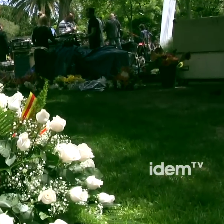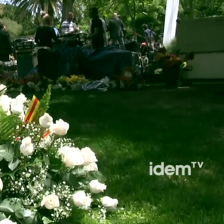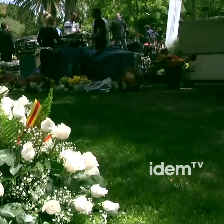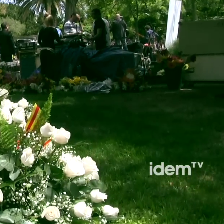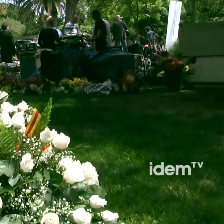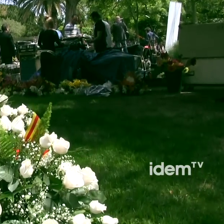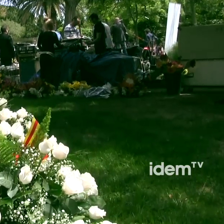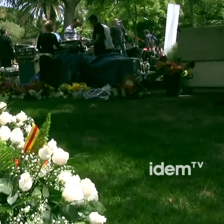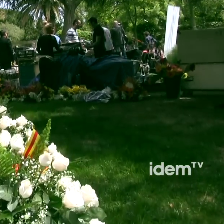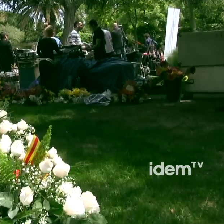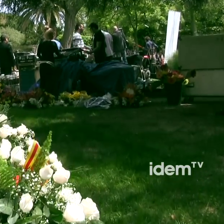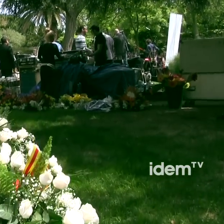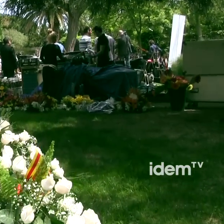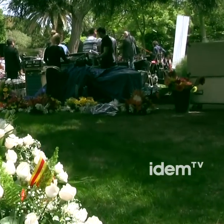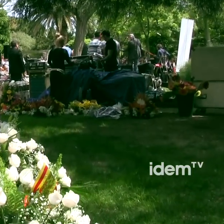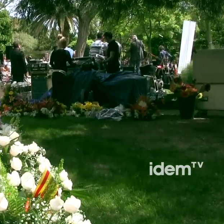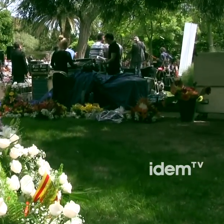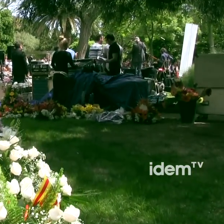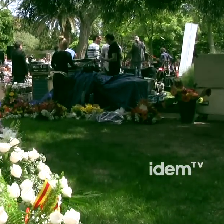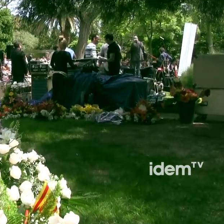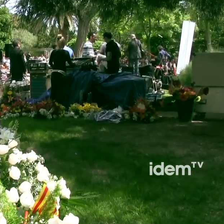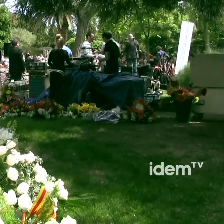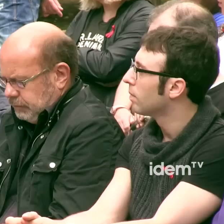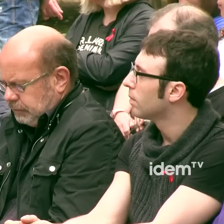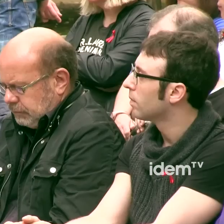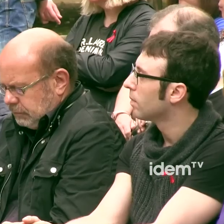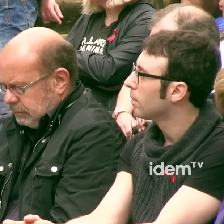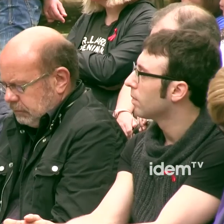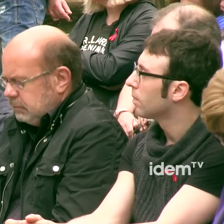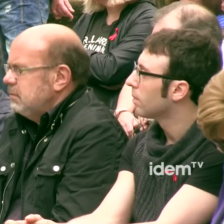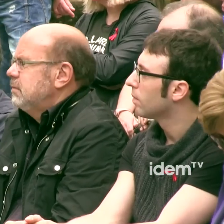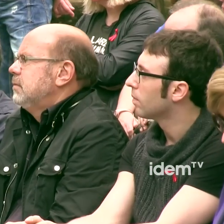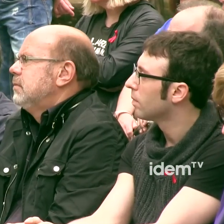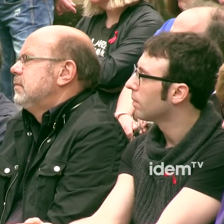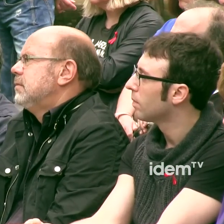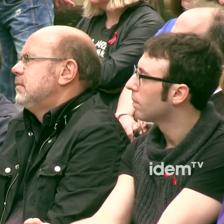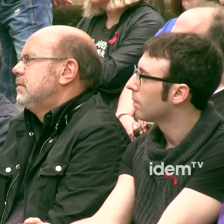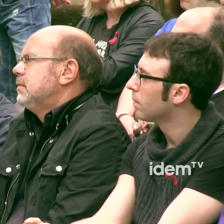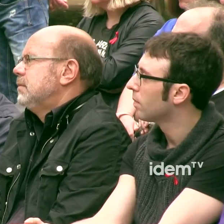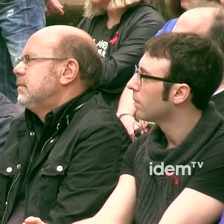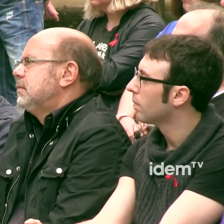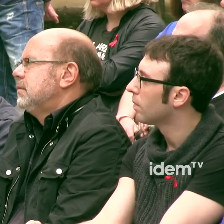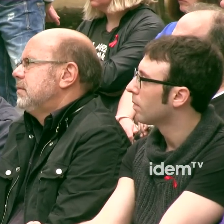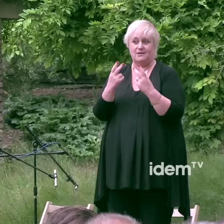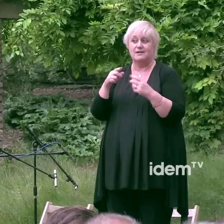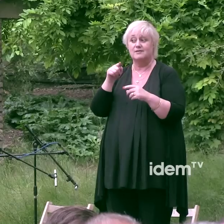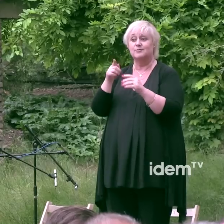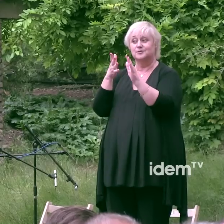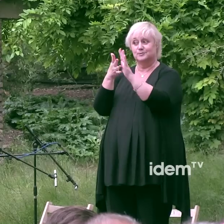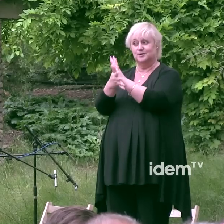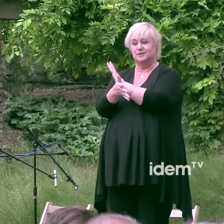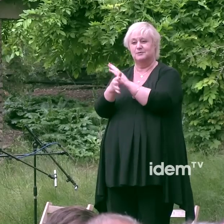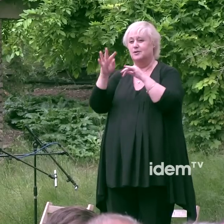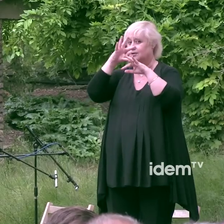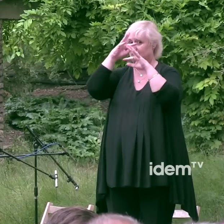de població amb el que això representa epidemiològicament però també socialment. Per aquest motiu sense